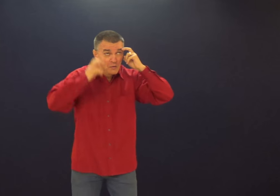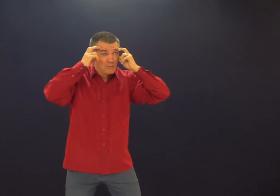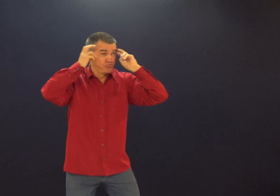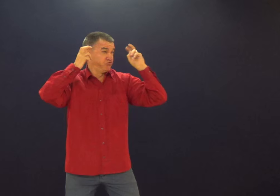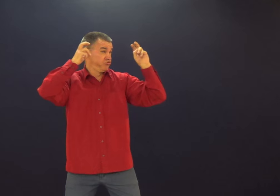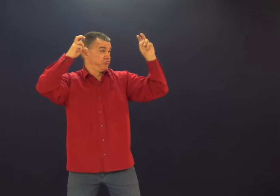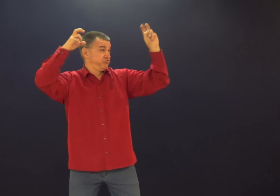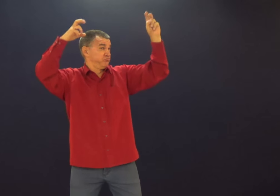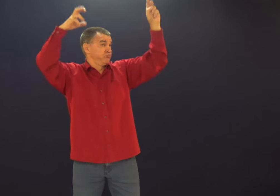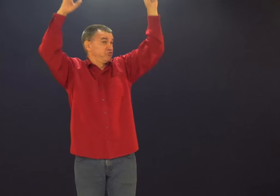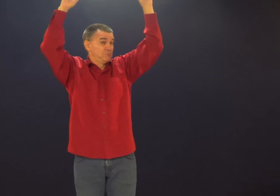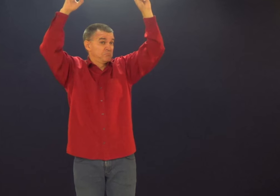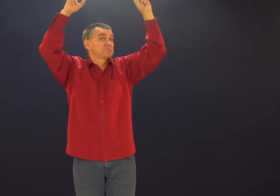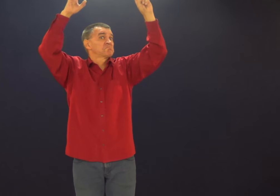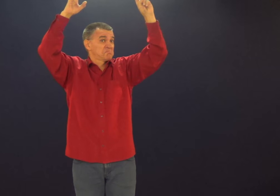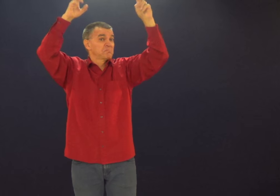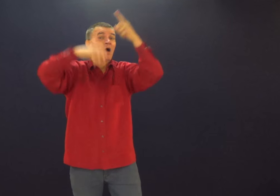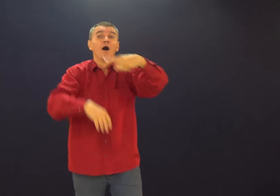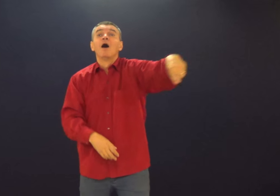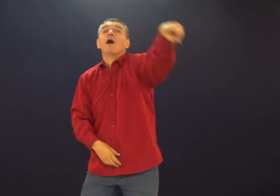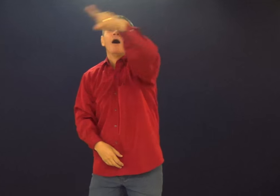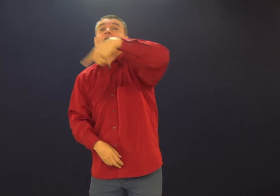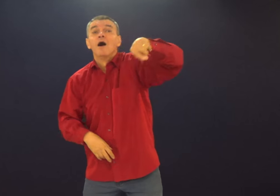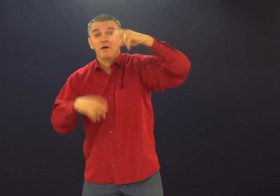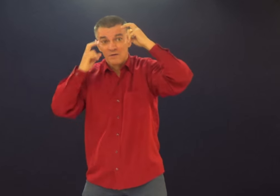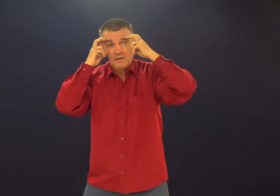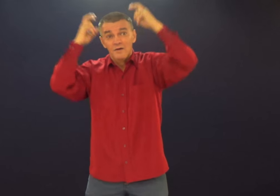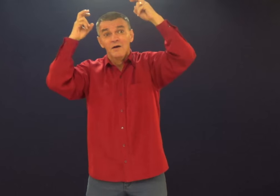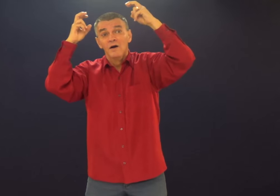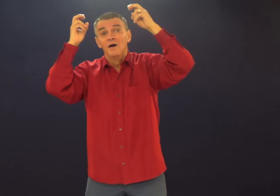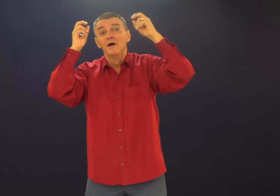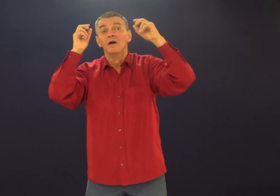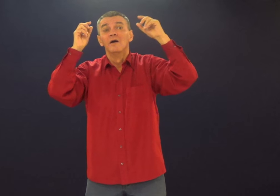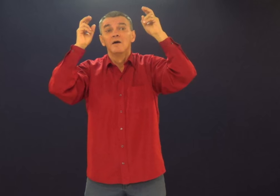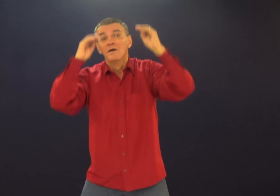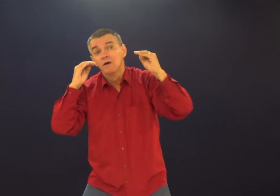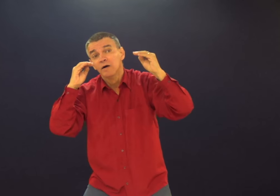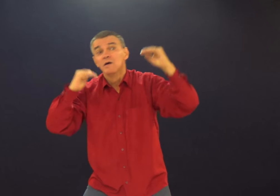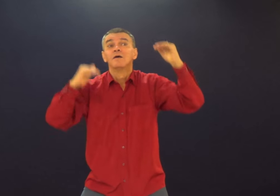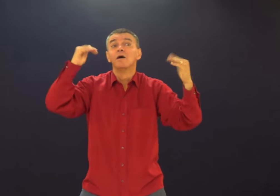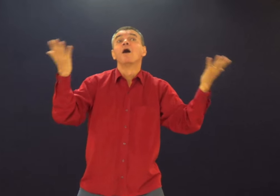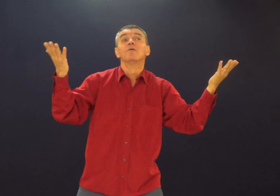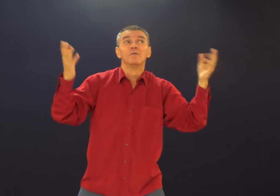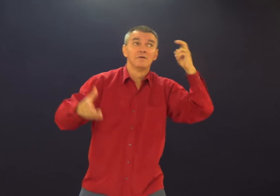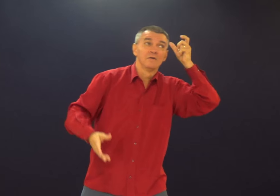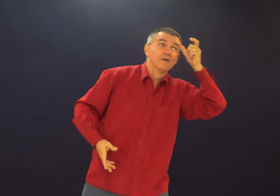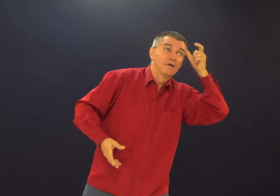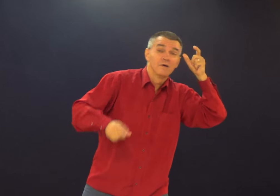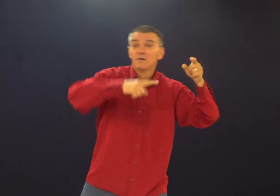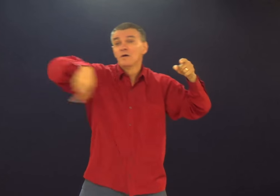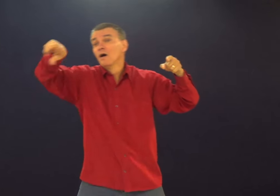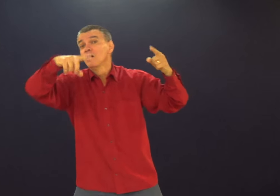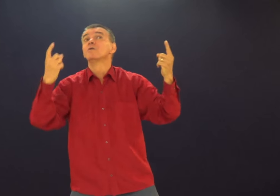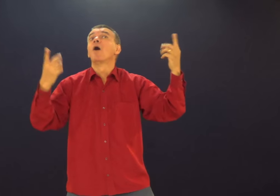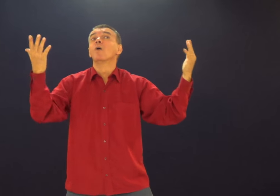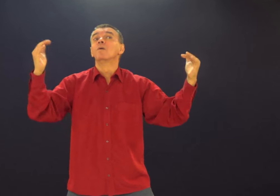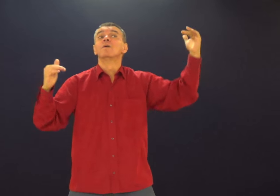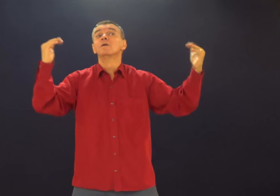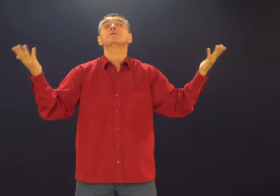Ele é super inteligente. Ele é super inteligente. Você é inteligente ou não? Mais que o diabo, ao menos que